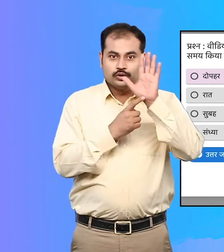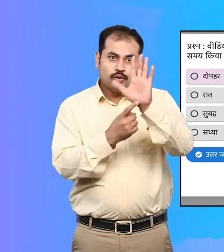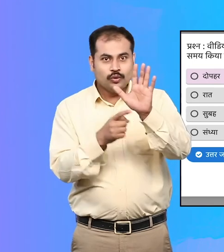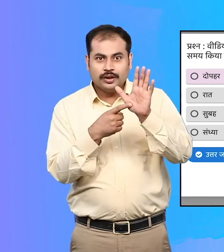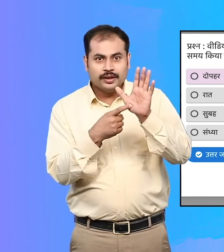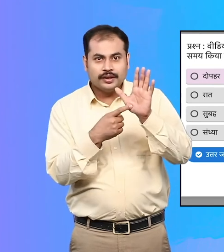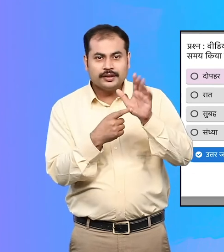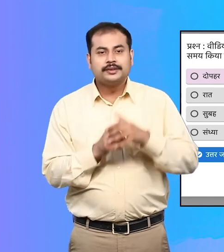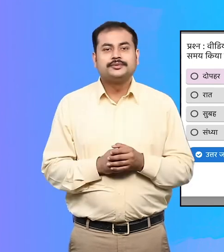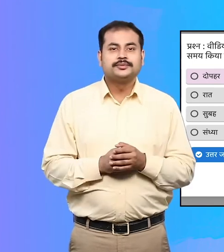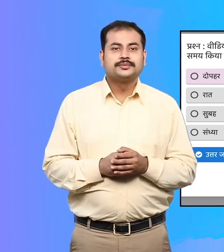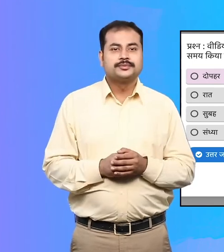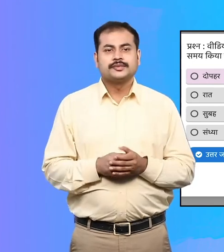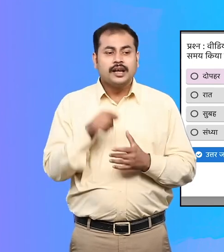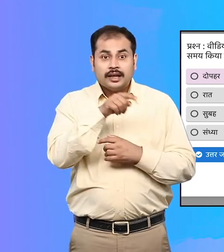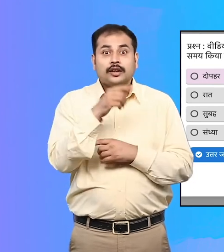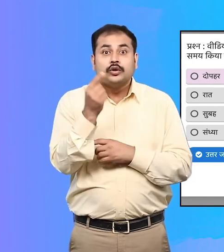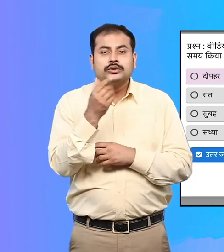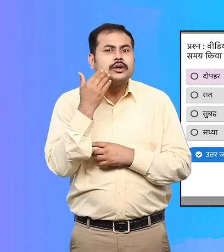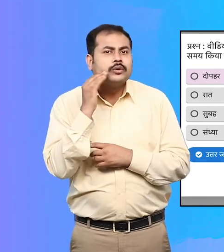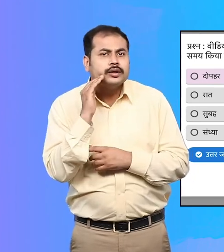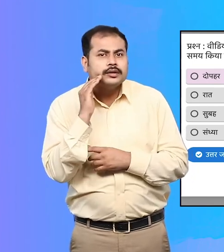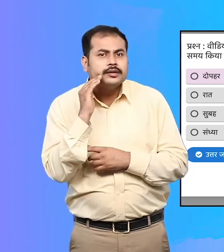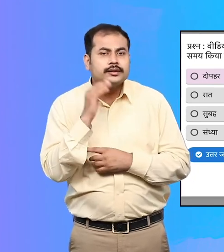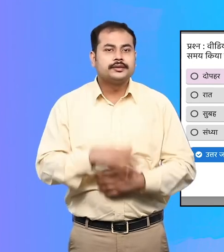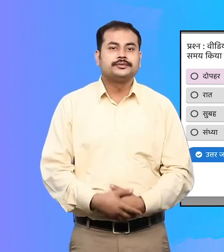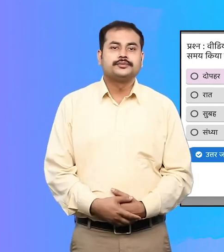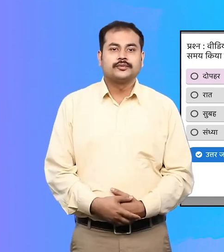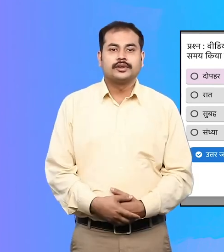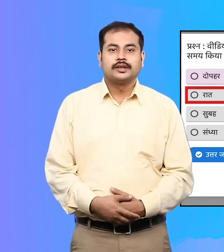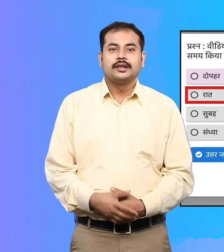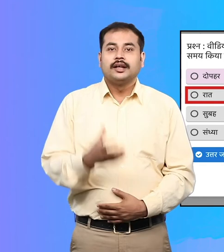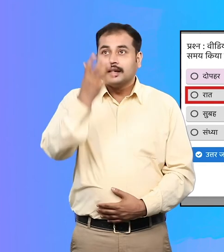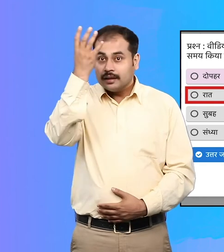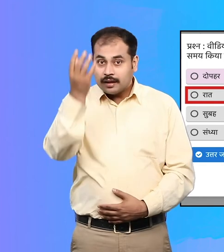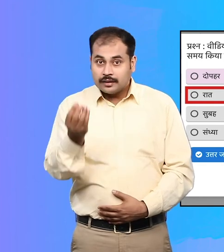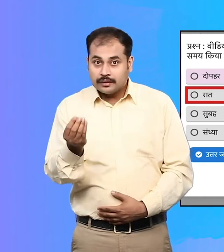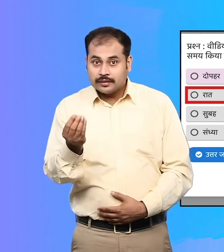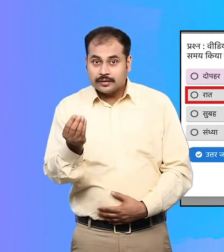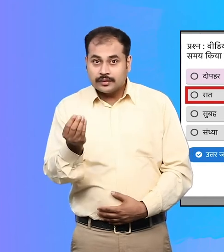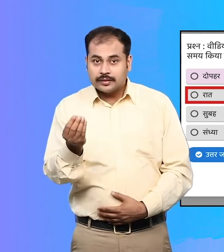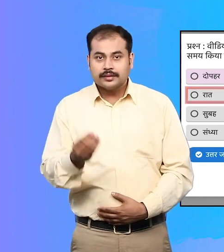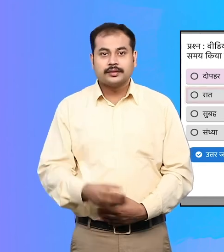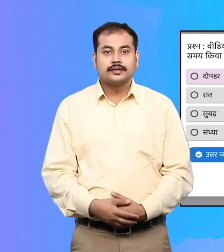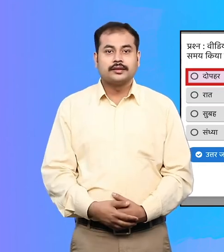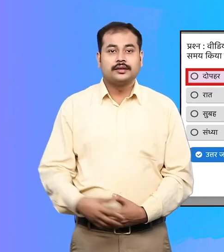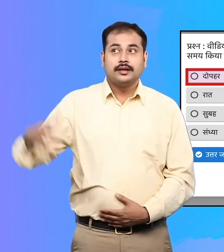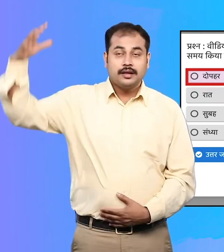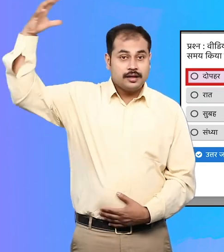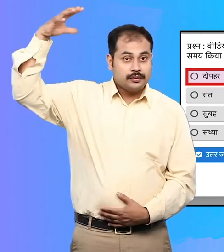इशारे का इस्तिमाल इस समय किया जा सकता है। राद, दोपहर,